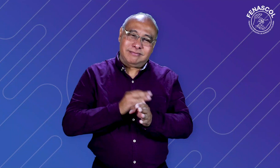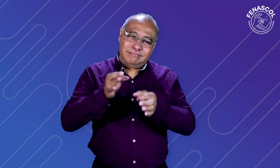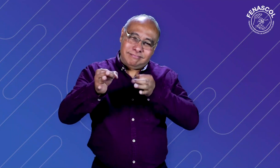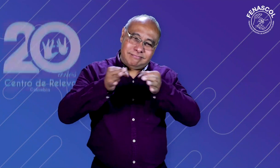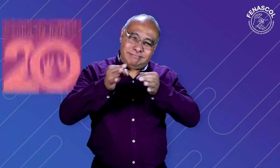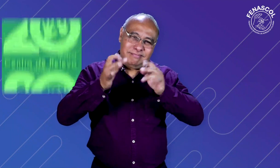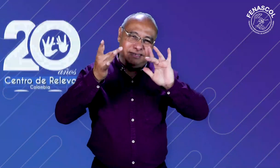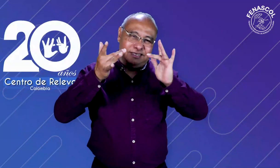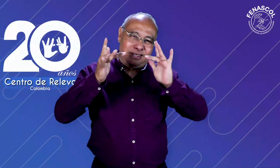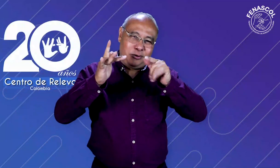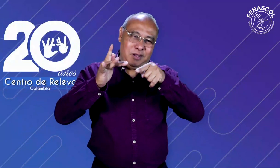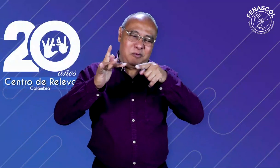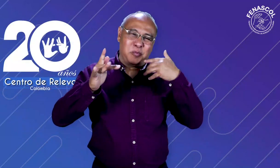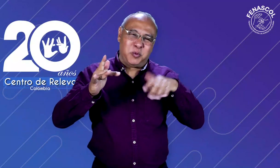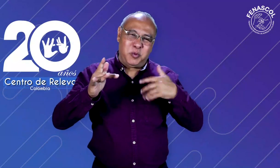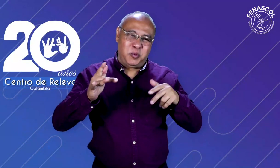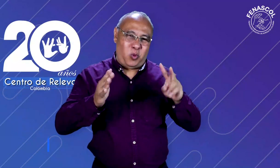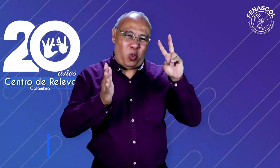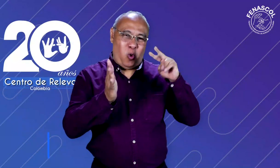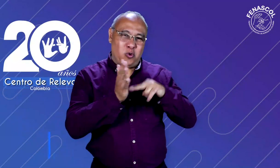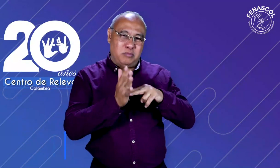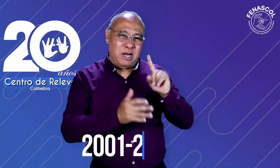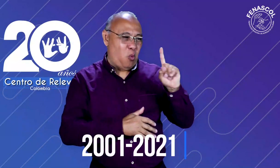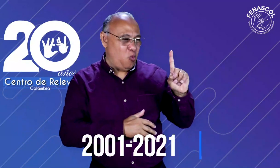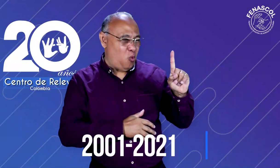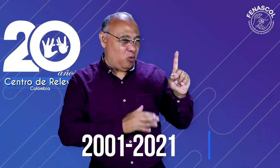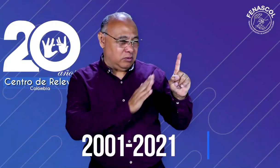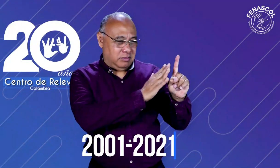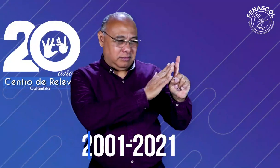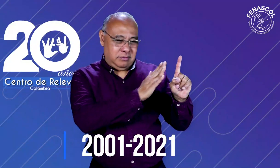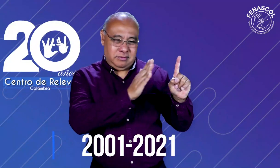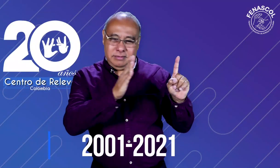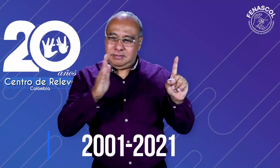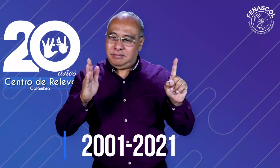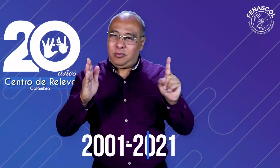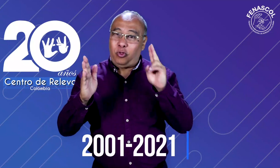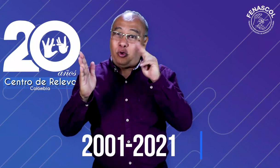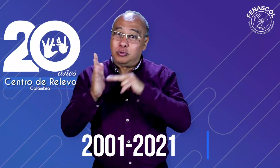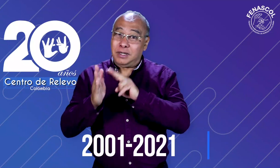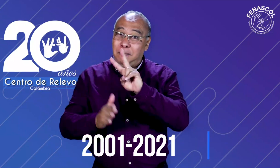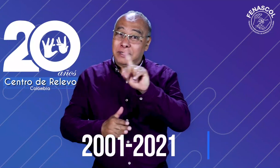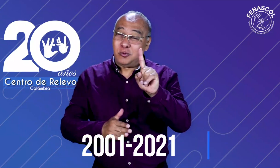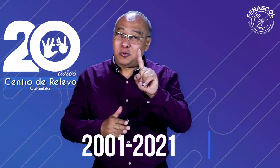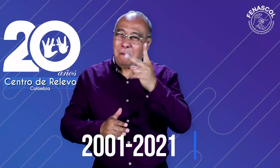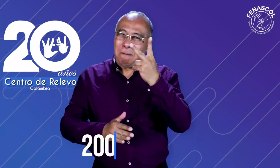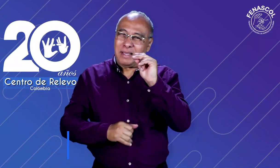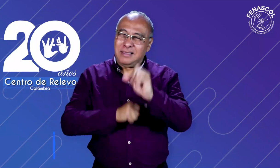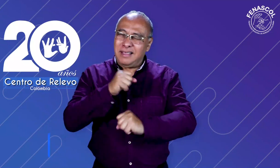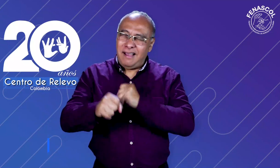Continuamos contándoles más acerca del centro de relevo de lo que han sido estos 20 años desde el